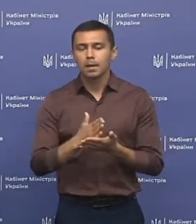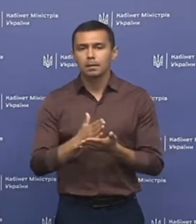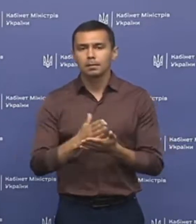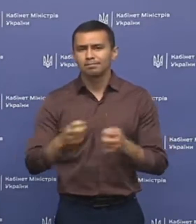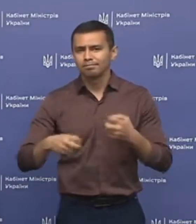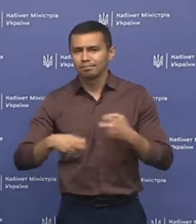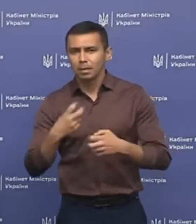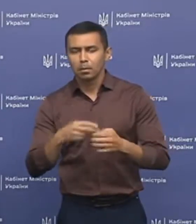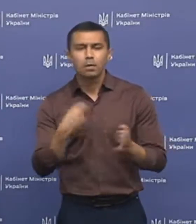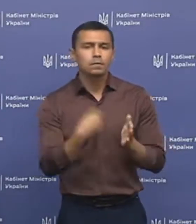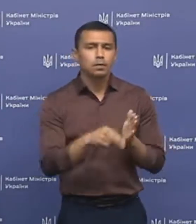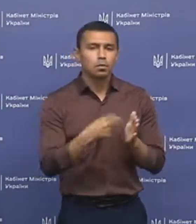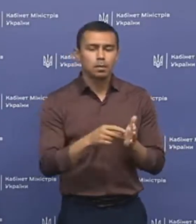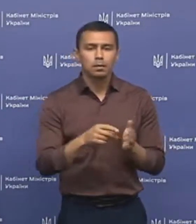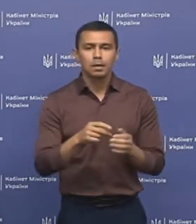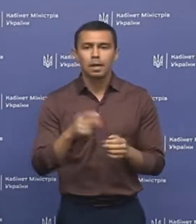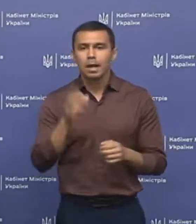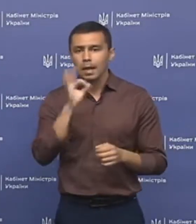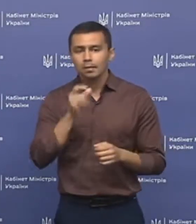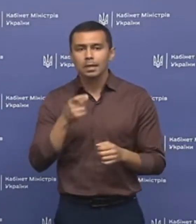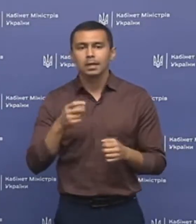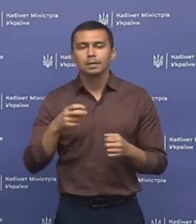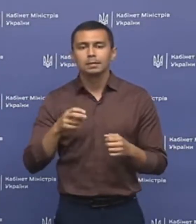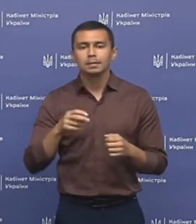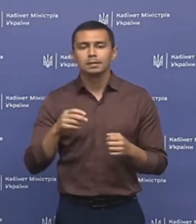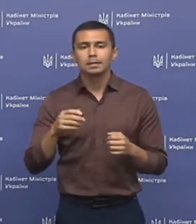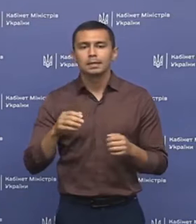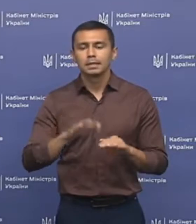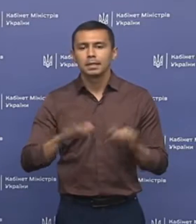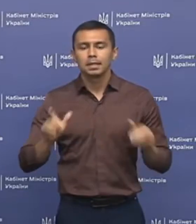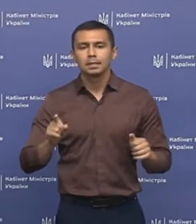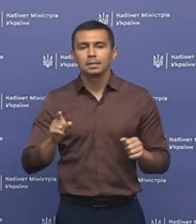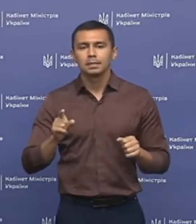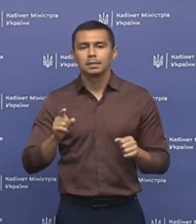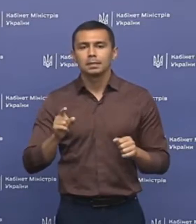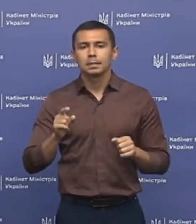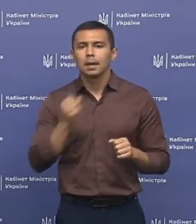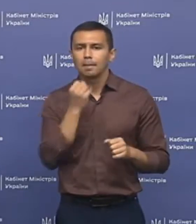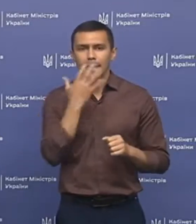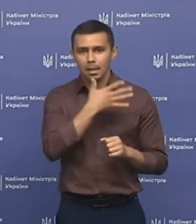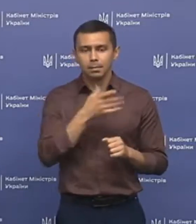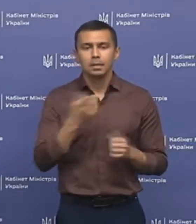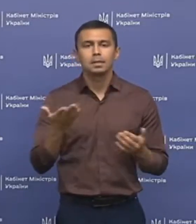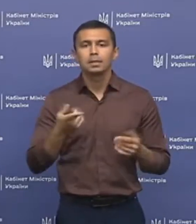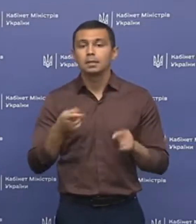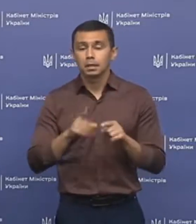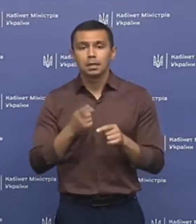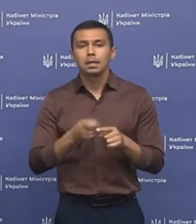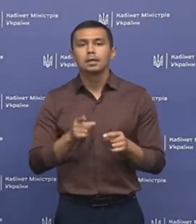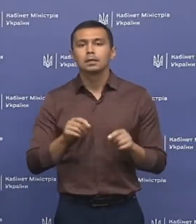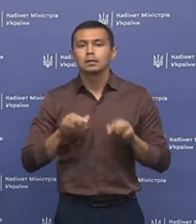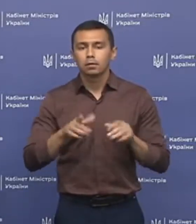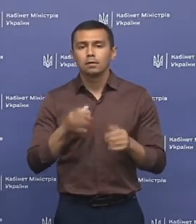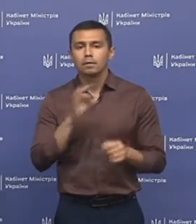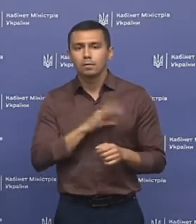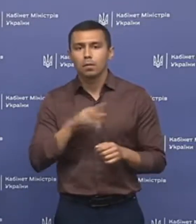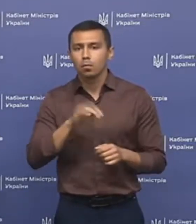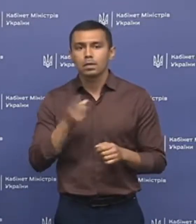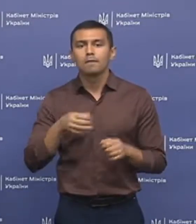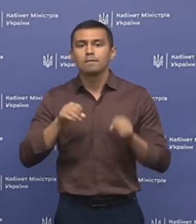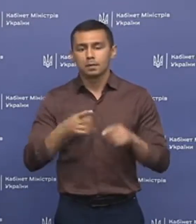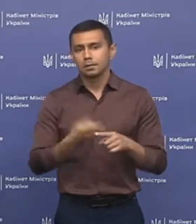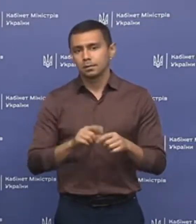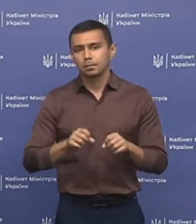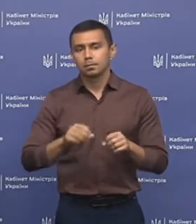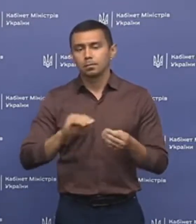перебої у закупівлях ліків для дітей з епілепсією. Чи так це? І яких заходів вживає МОЗ для вирішення